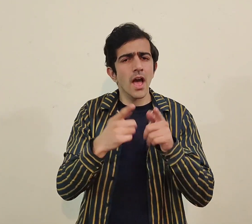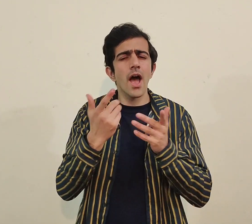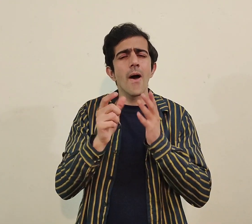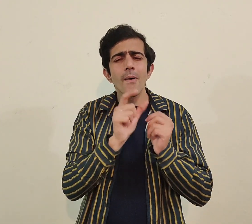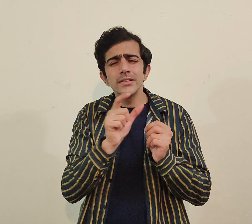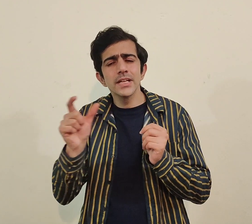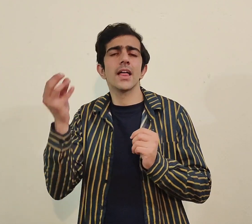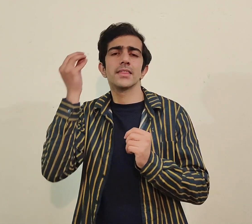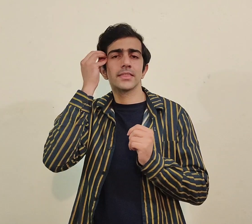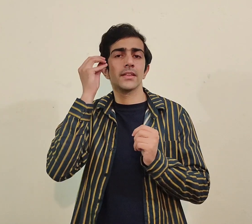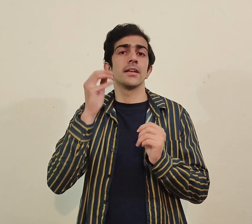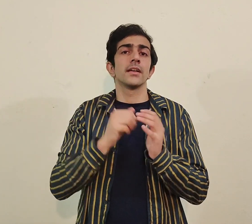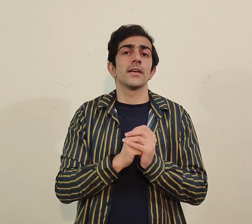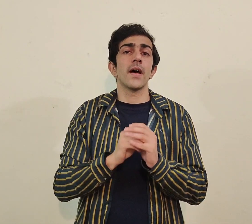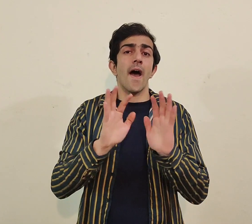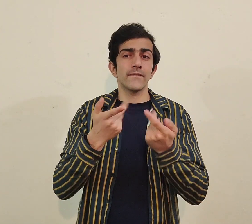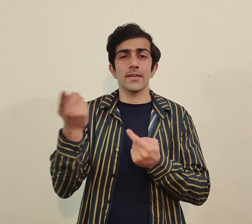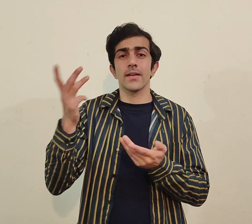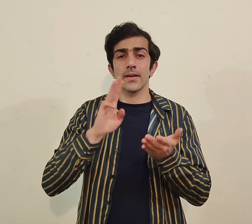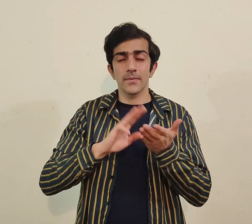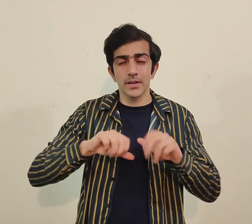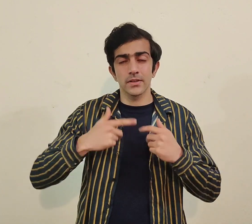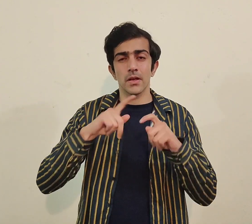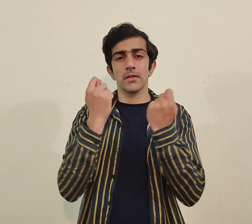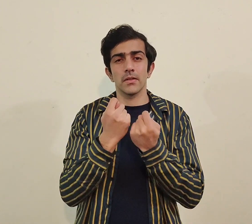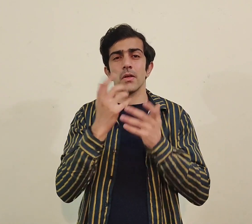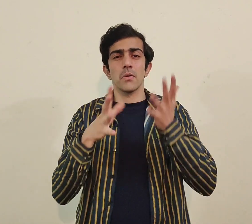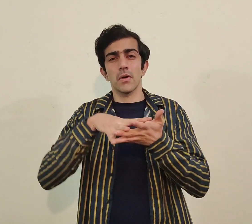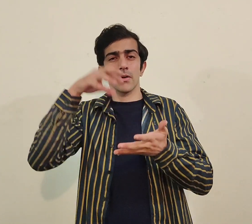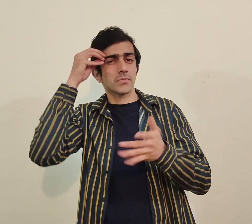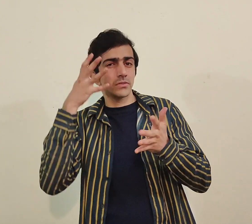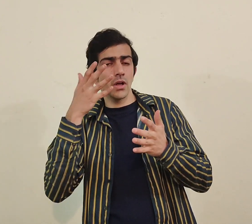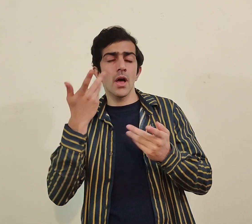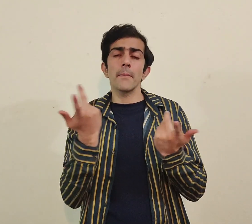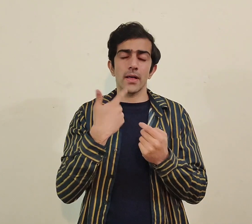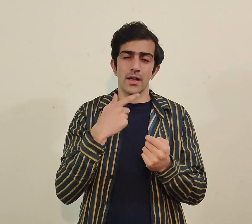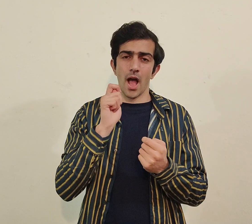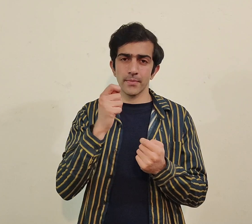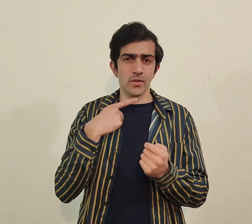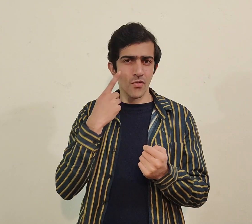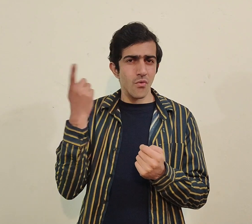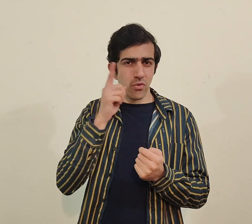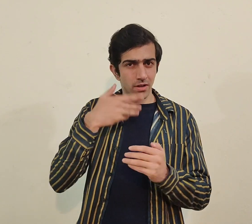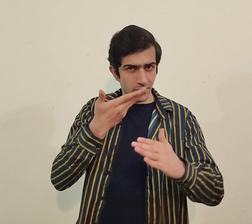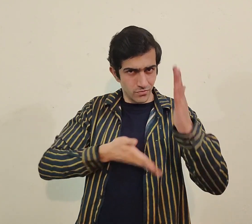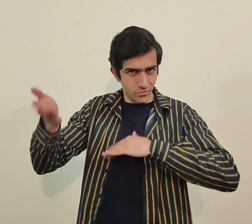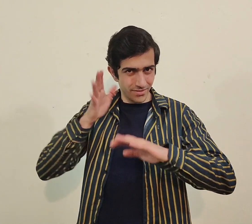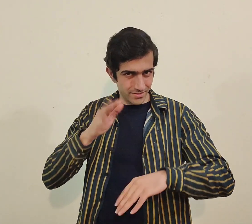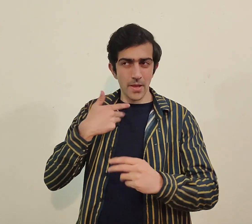کھانا ہے کیونکہ like ساتھ رہ رہے ہیں تو لازمی ہے جیسے manager ہے ان کو بھی اگر sign language نہیں آئے گی میں daily